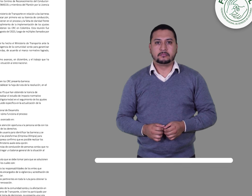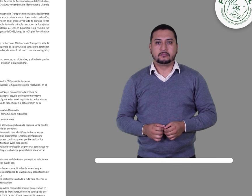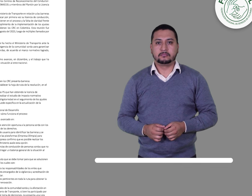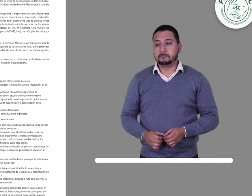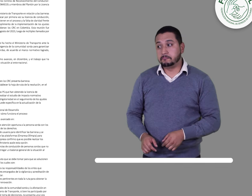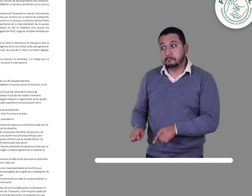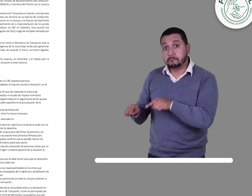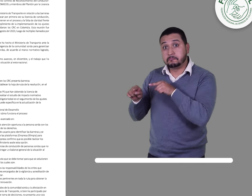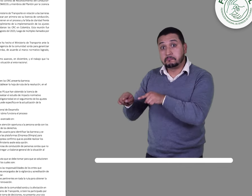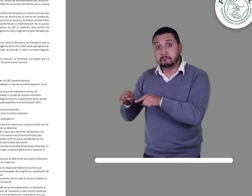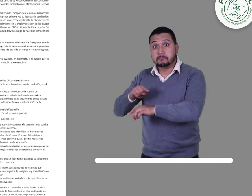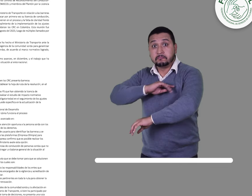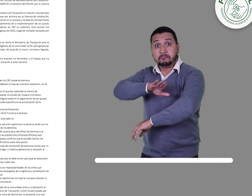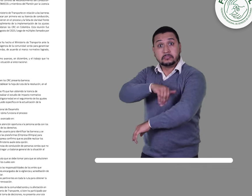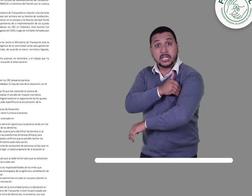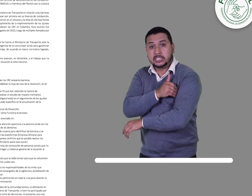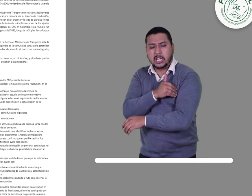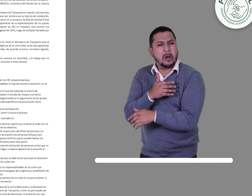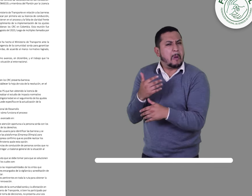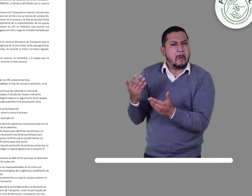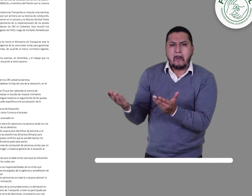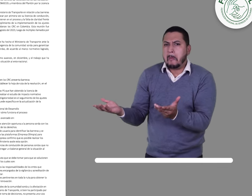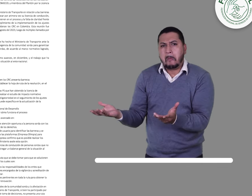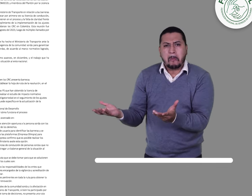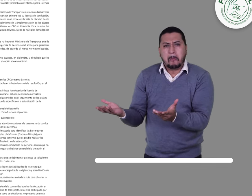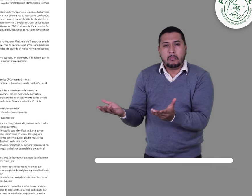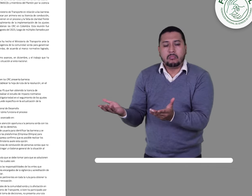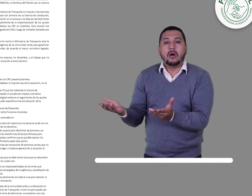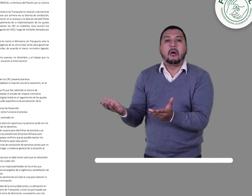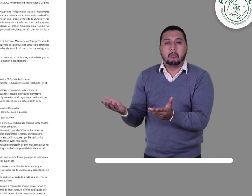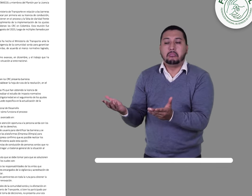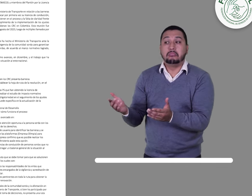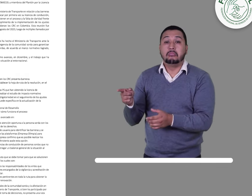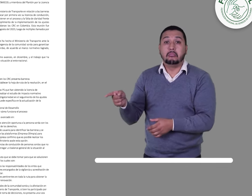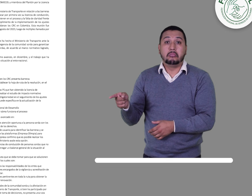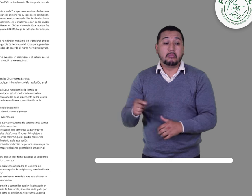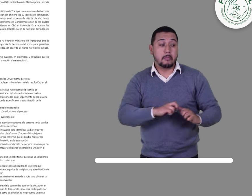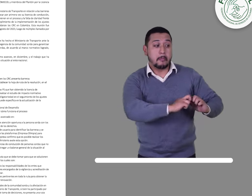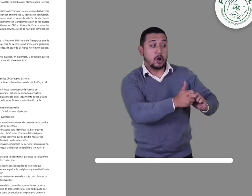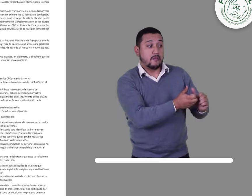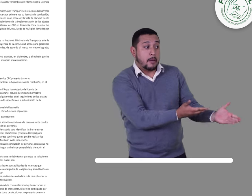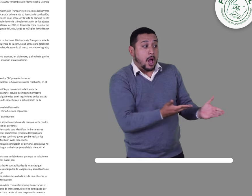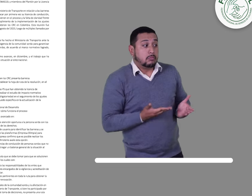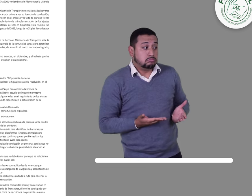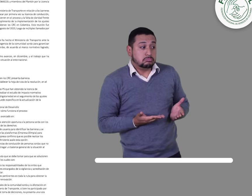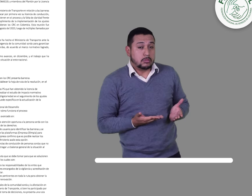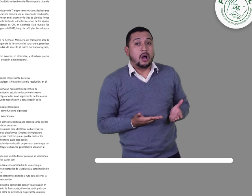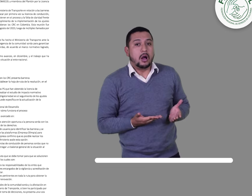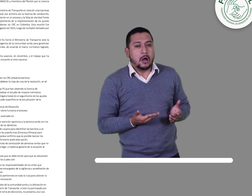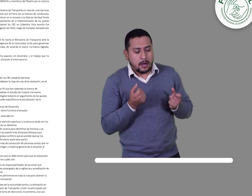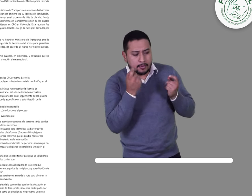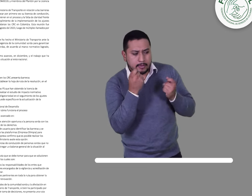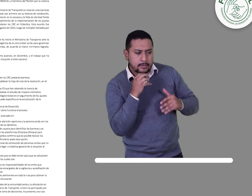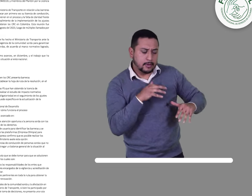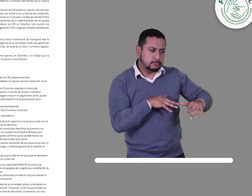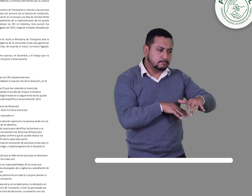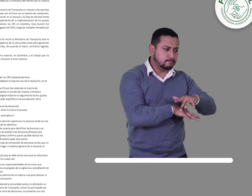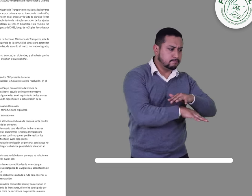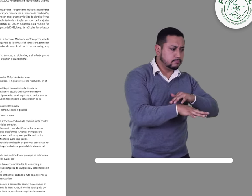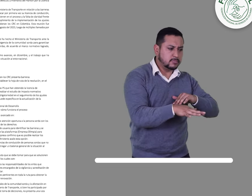¿Qué acciones ha realizado el Ministerio? 1. Entender la problemática. ¿Con qué actividades?